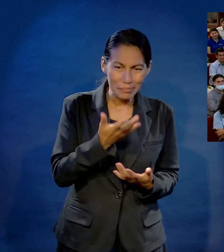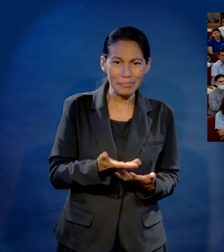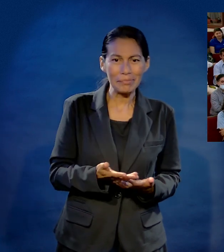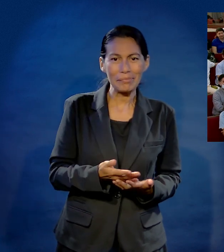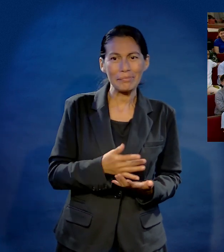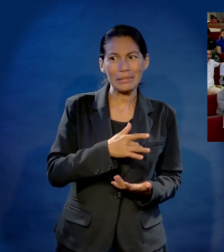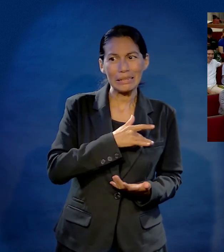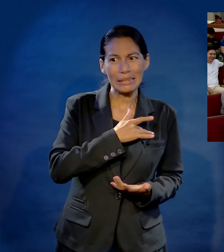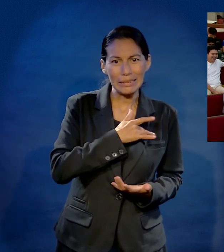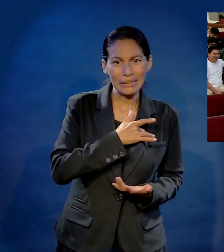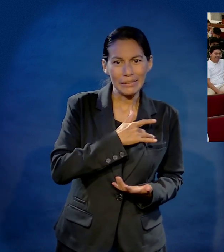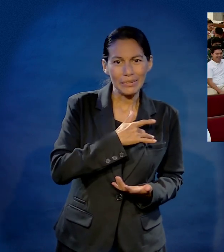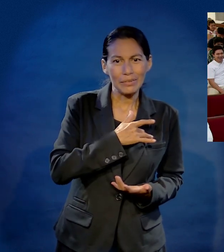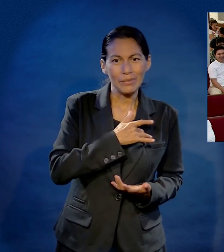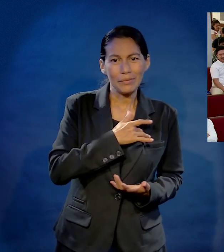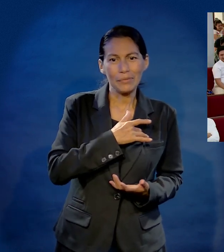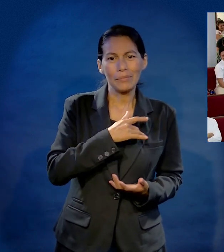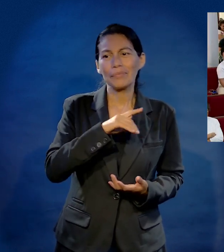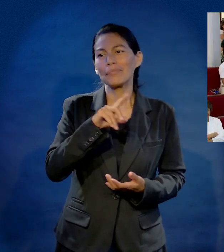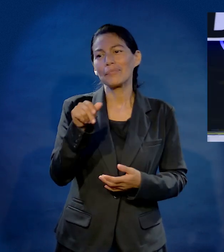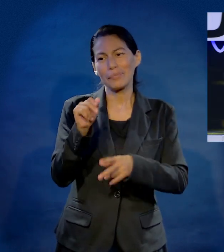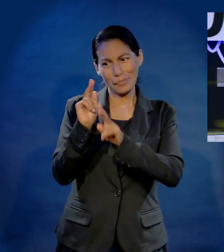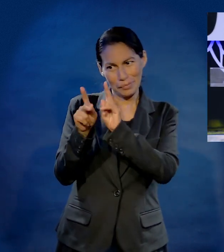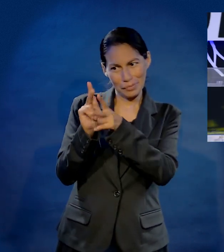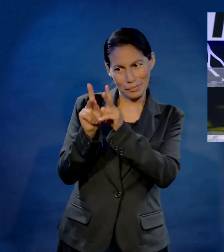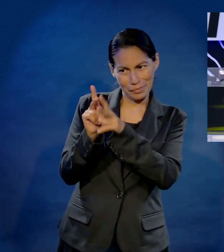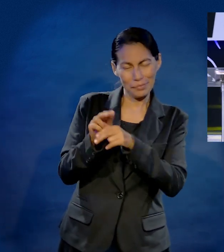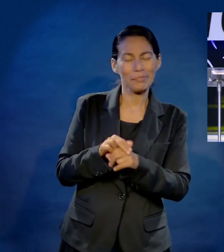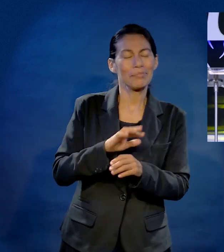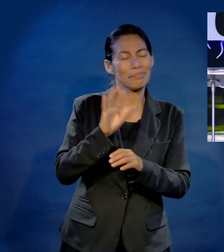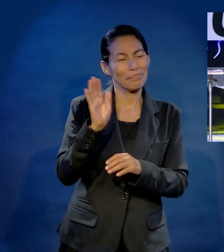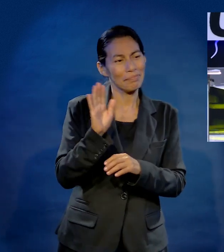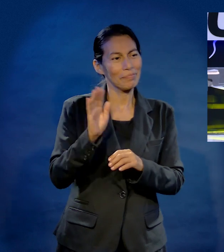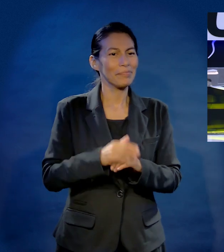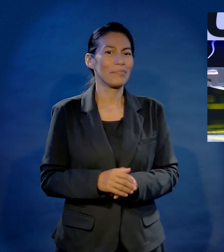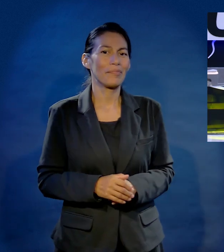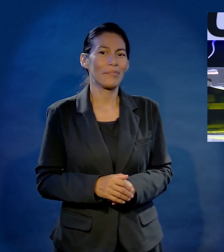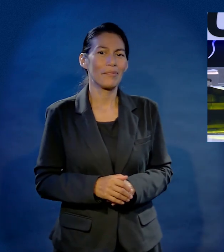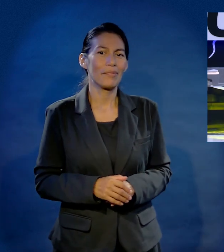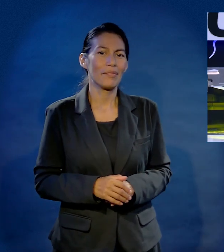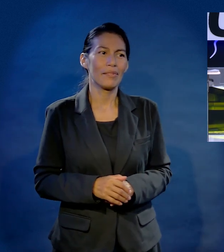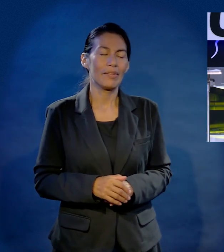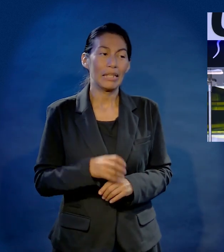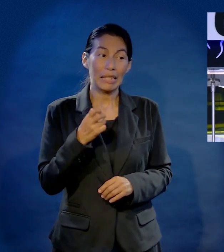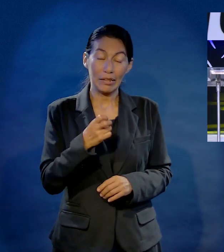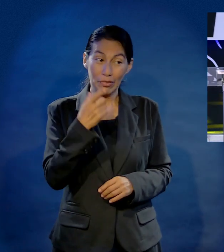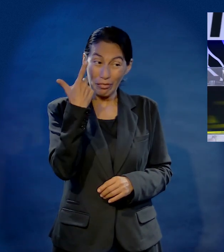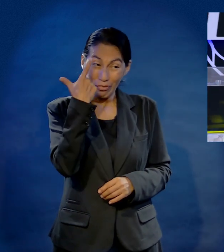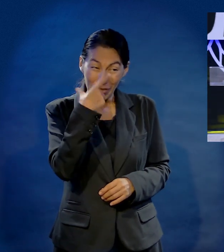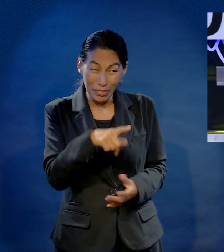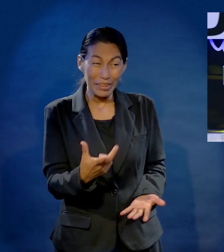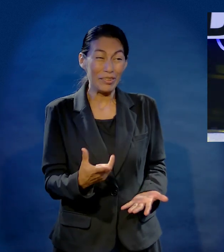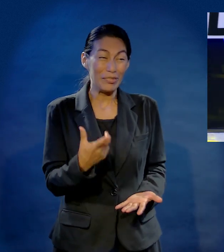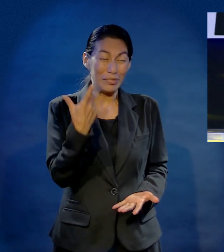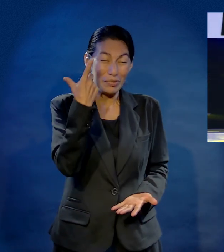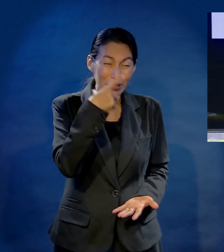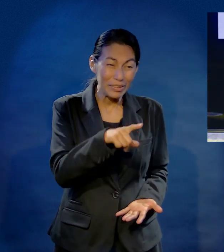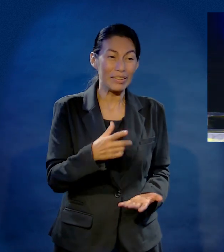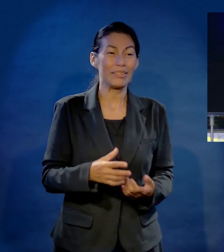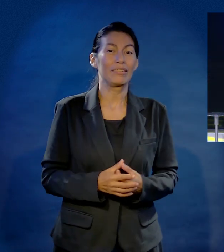Con todo el dolor de mi corazón, le dije, ¿sabe qué? Este, yo te cuento cómo quedan, nos vemos pronto. ¡Qué feo es eso!